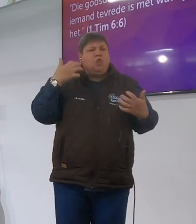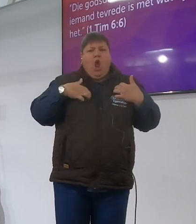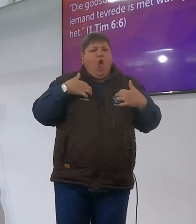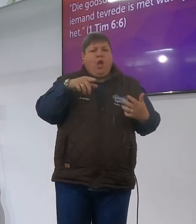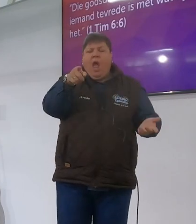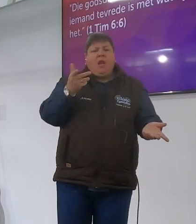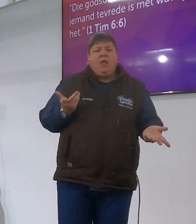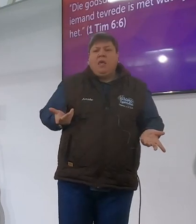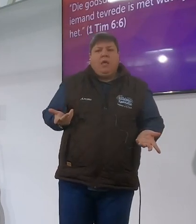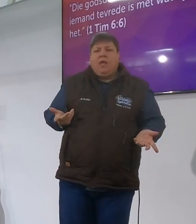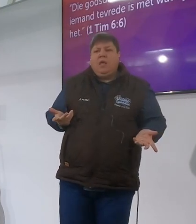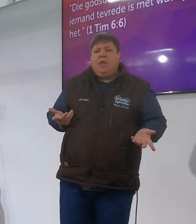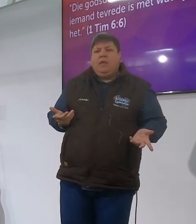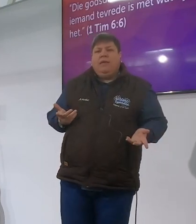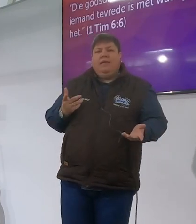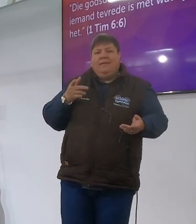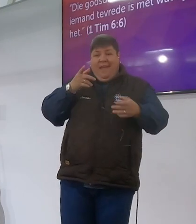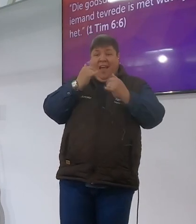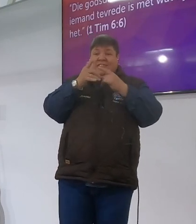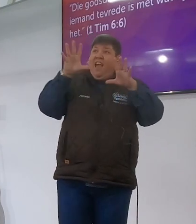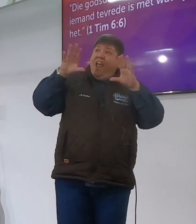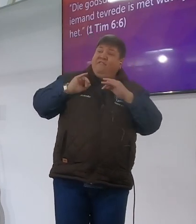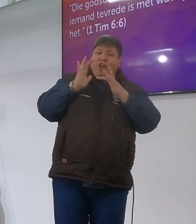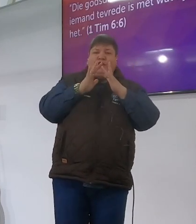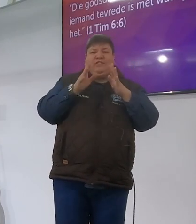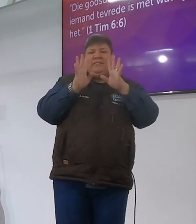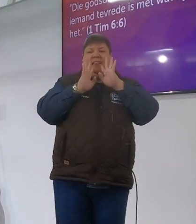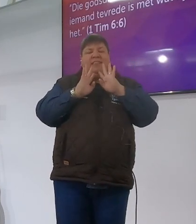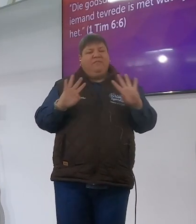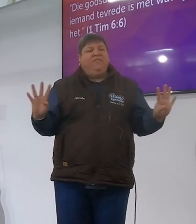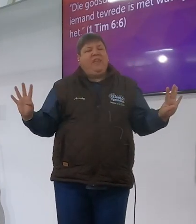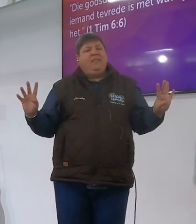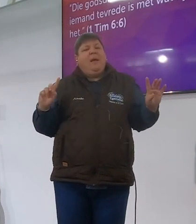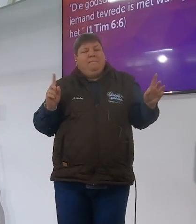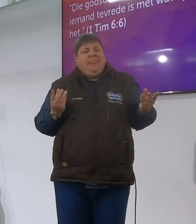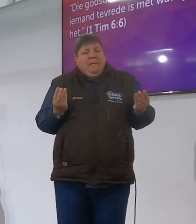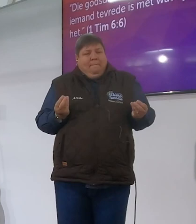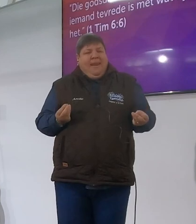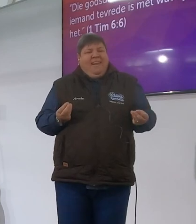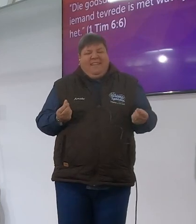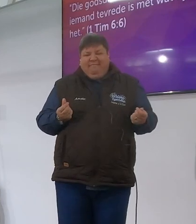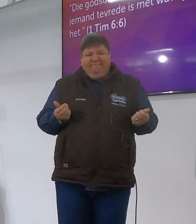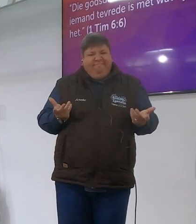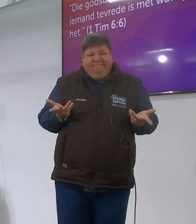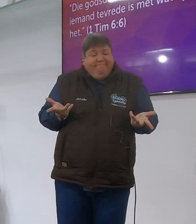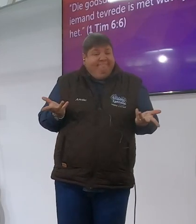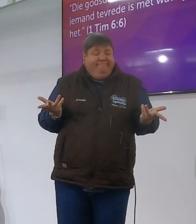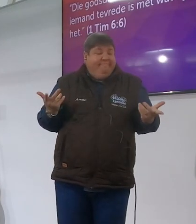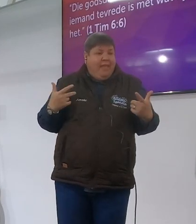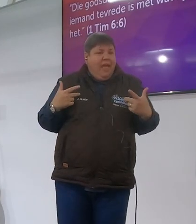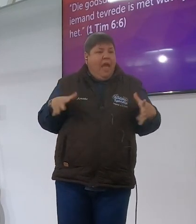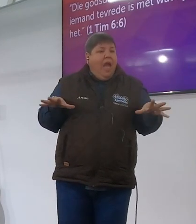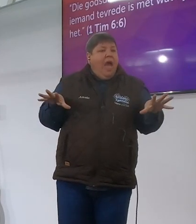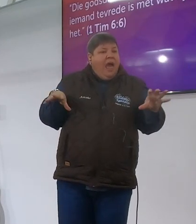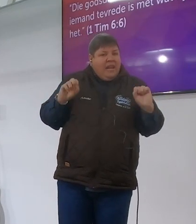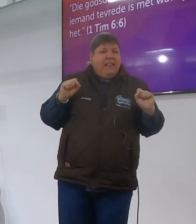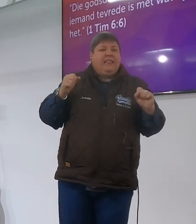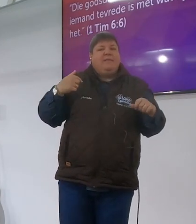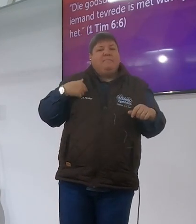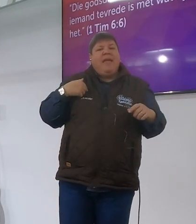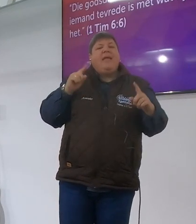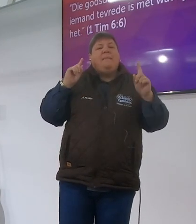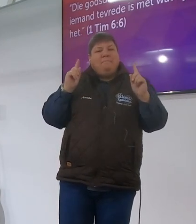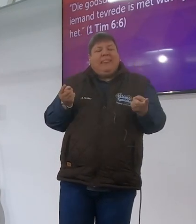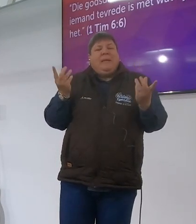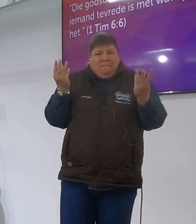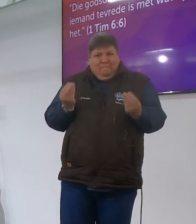niks nie net Jesus en die jammerte is ek en jy kan werkelijk gered wees en op pad wees hemel toe en ons